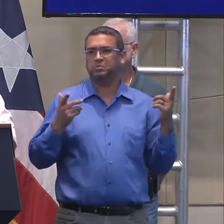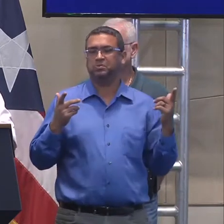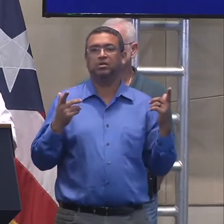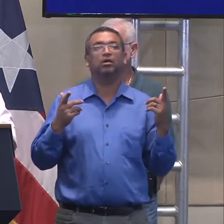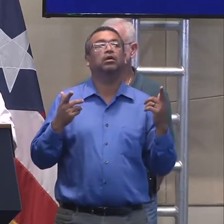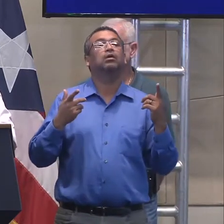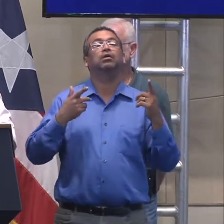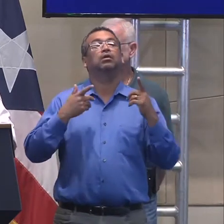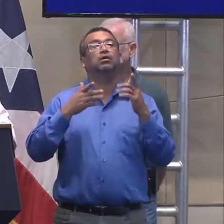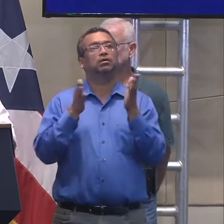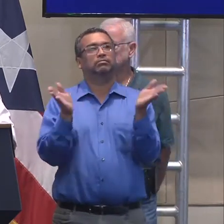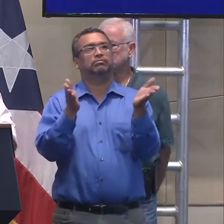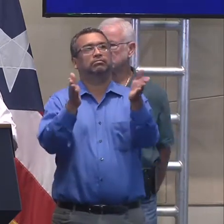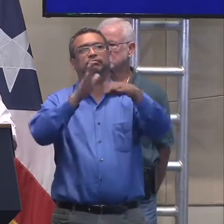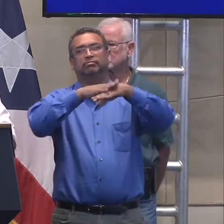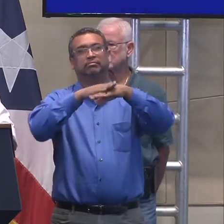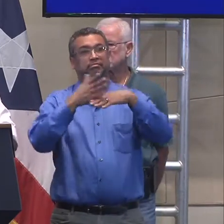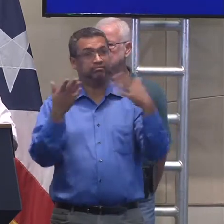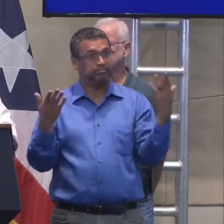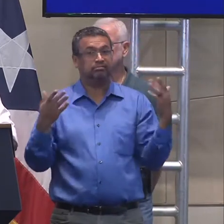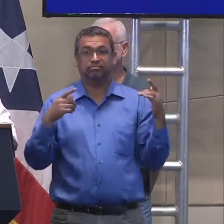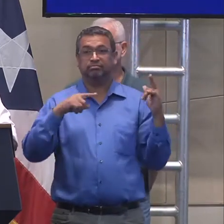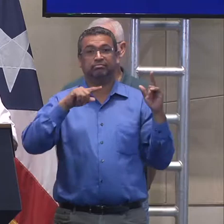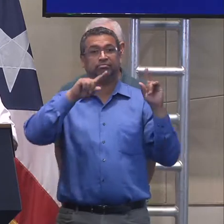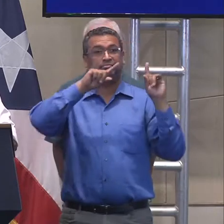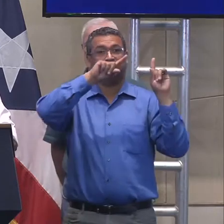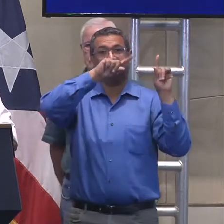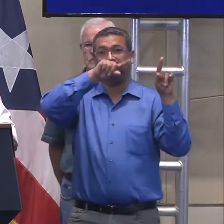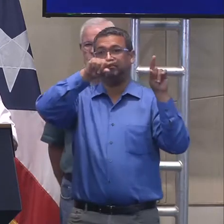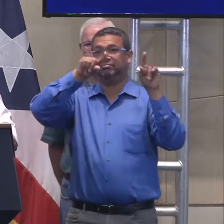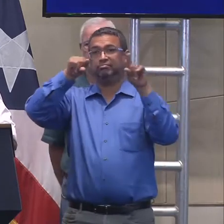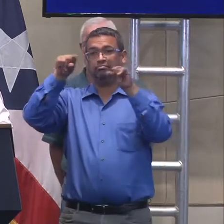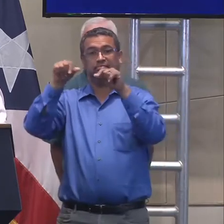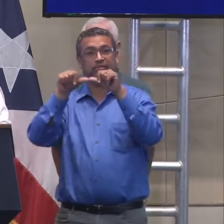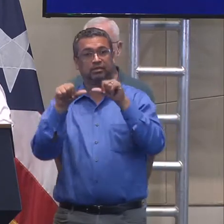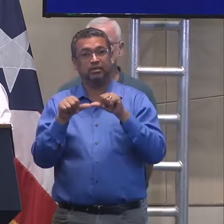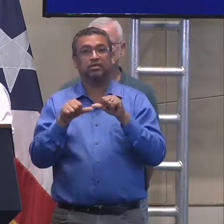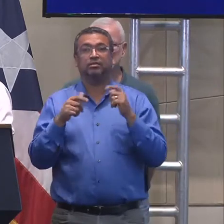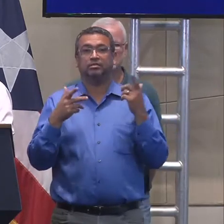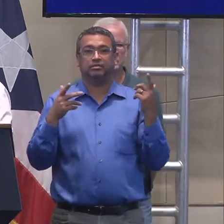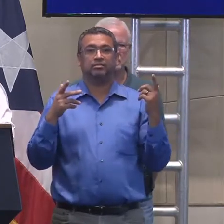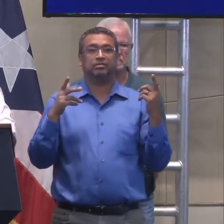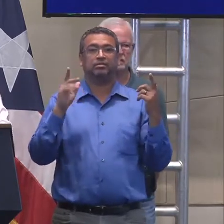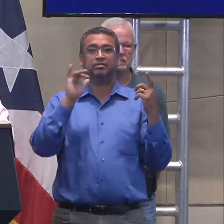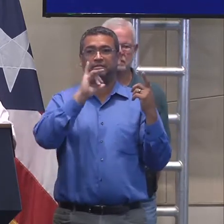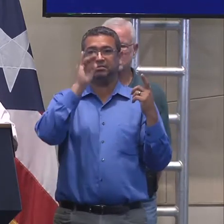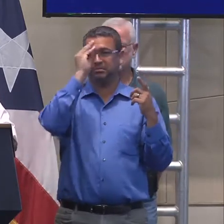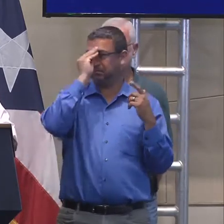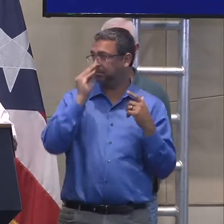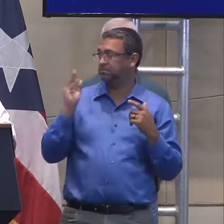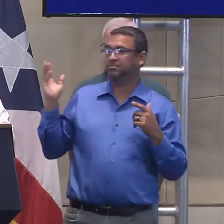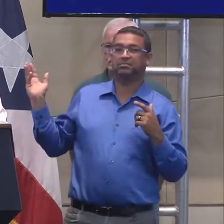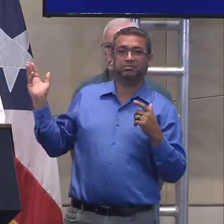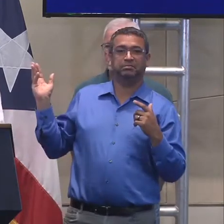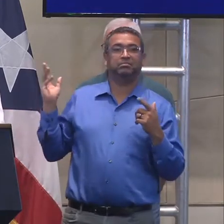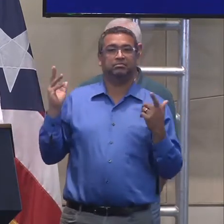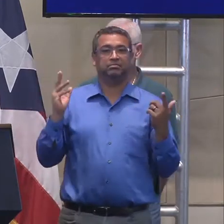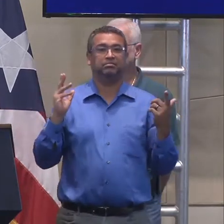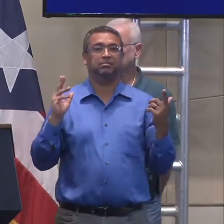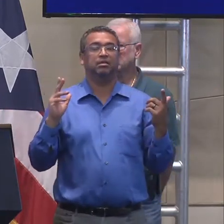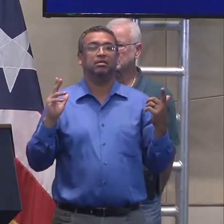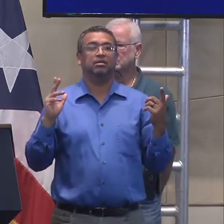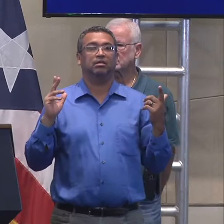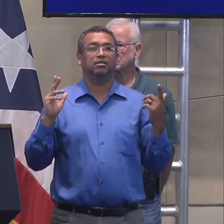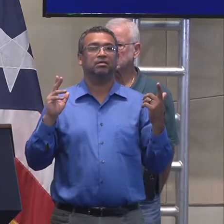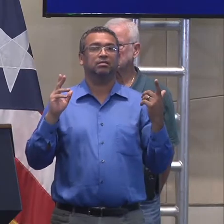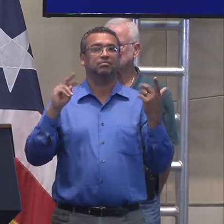exhortación es que, eh, puedan ir, ¿verdad?, a, a, a, a, a las distintas áreas, que exista una comunicación aquí con el COE, y entonces